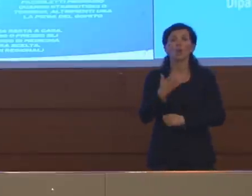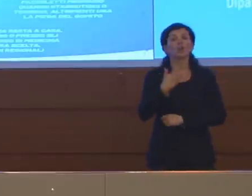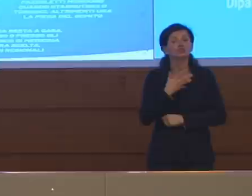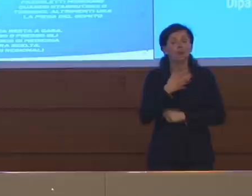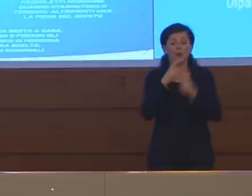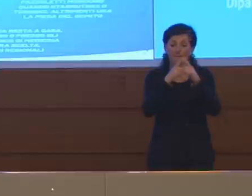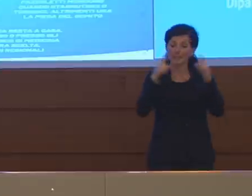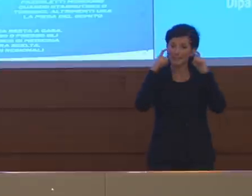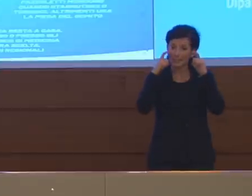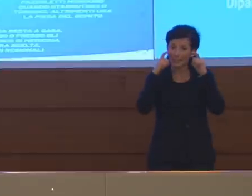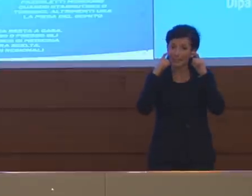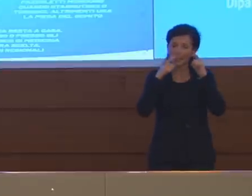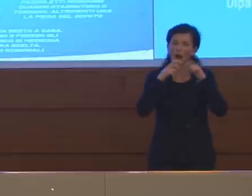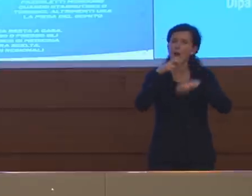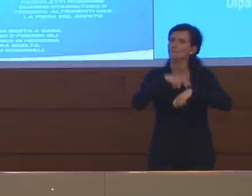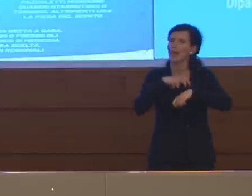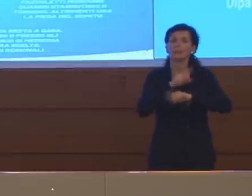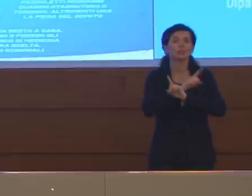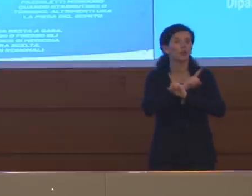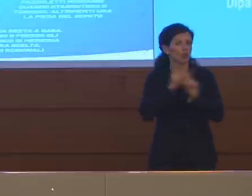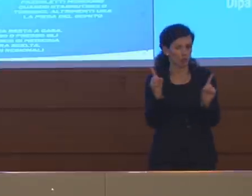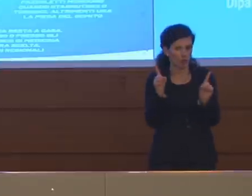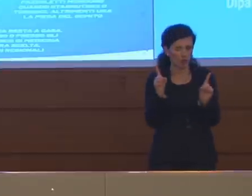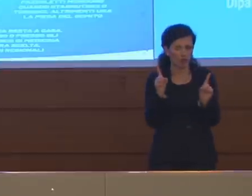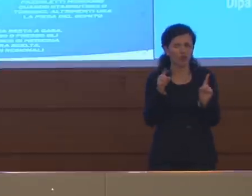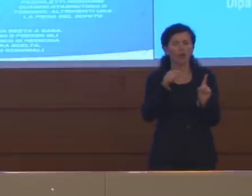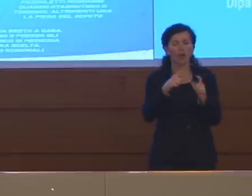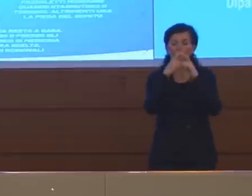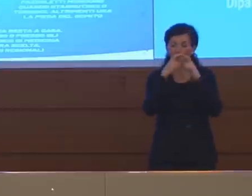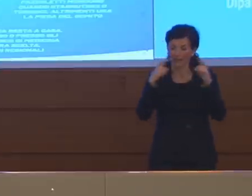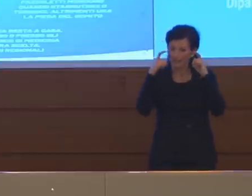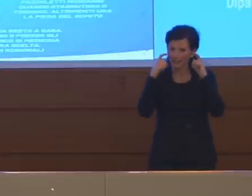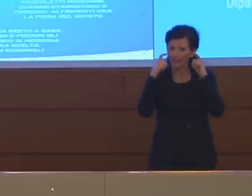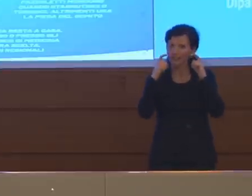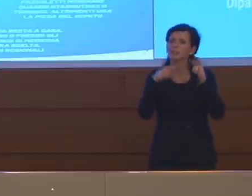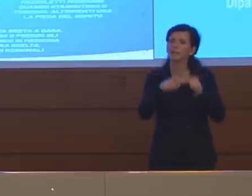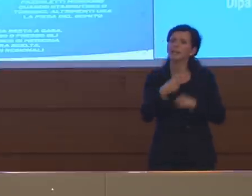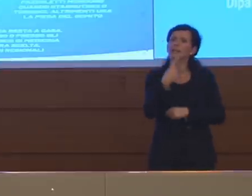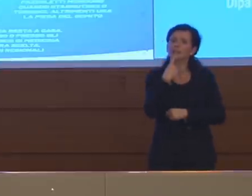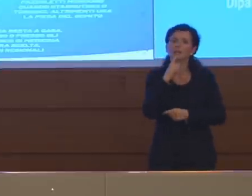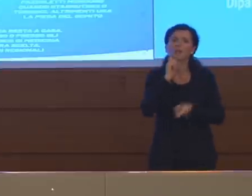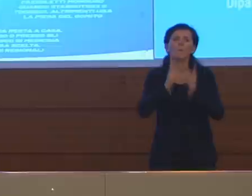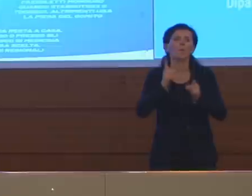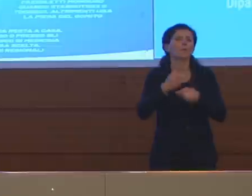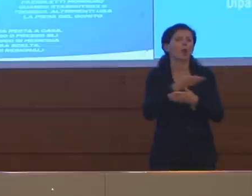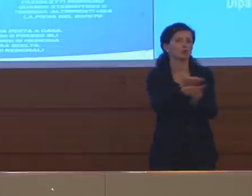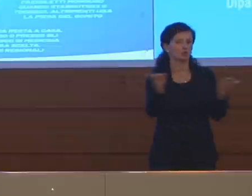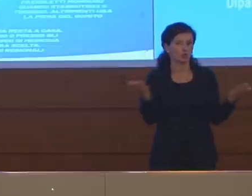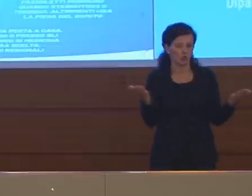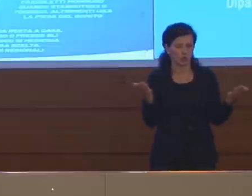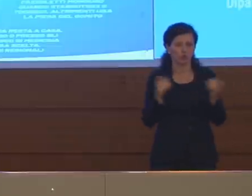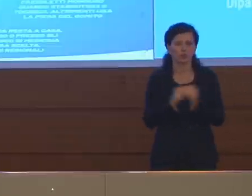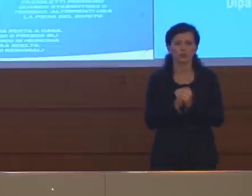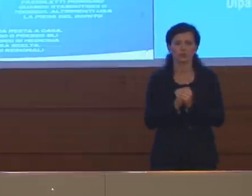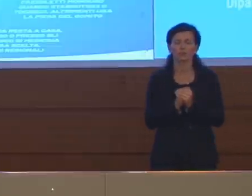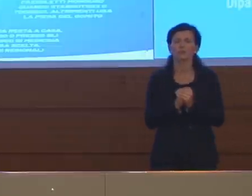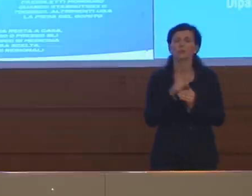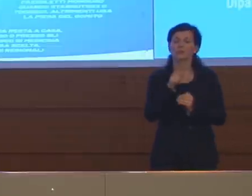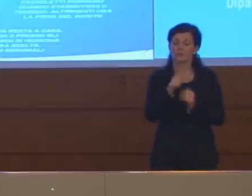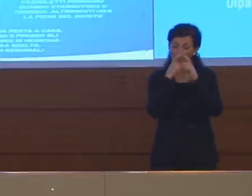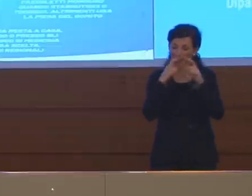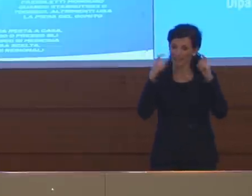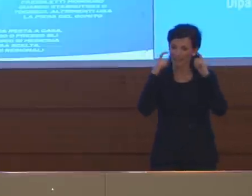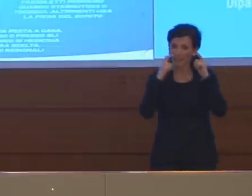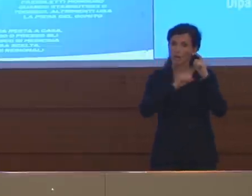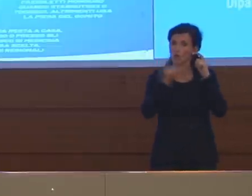non mediche, che vengono invece raccomandate per la popolazione aperta. Queste mascherine hanno una prima